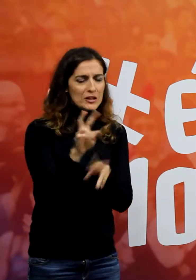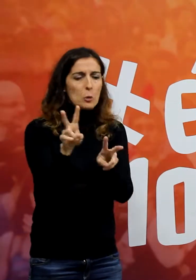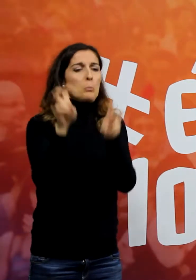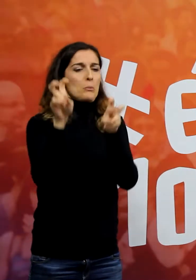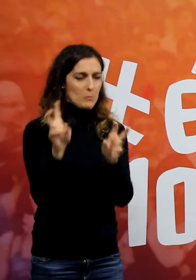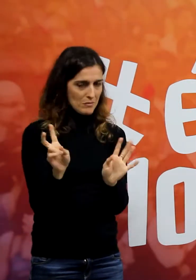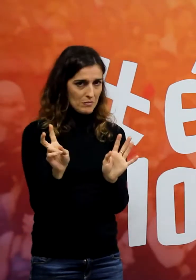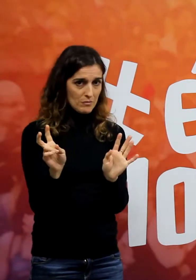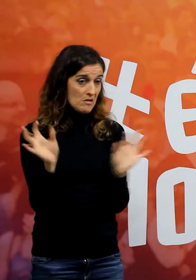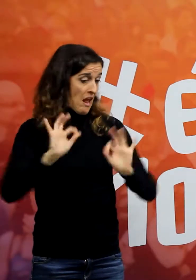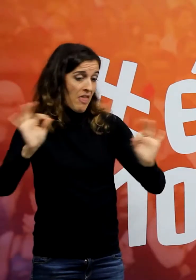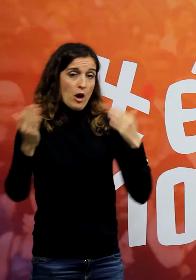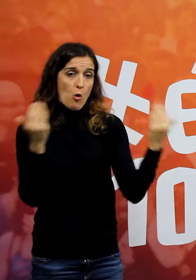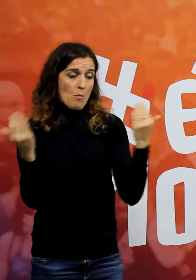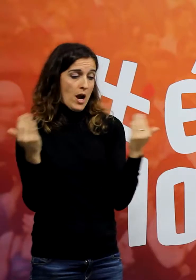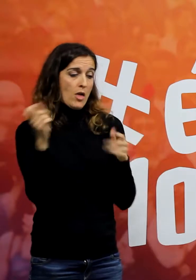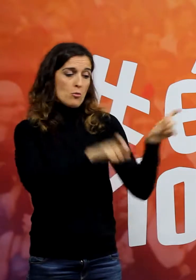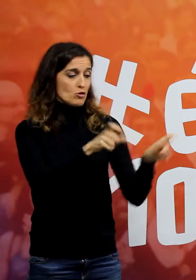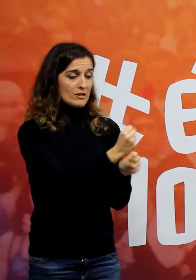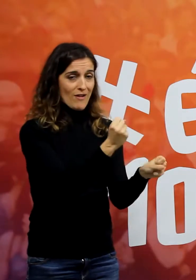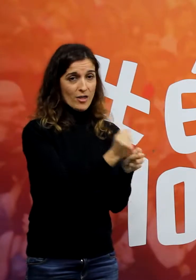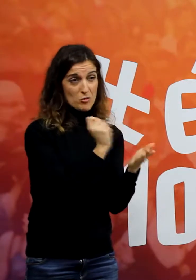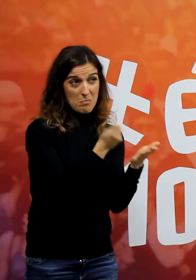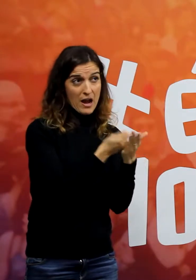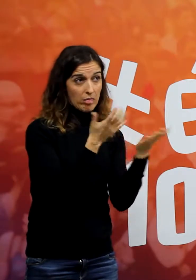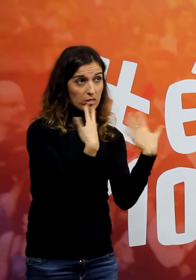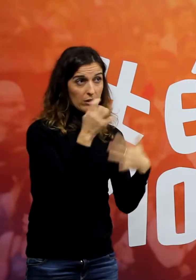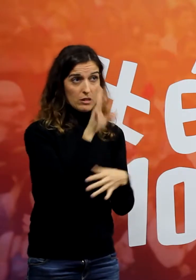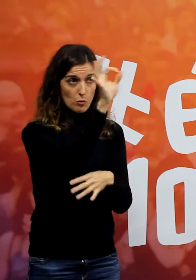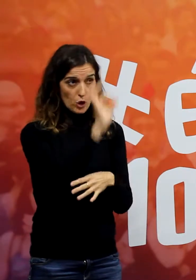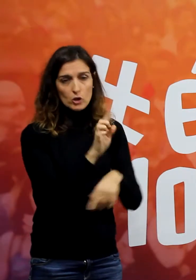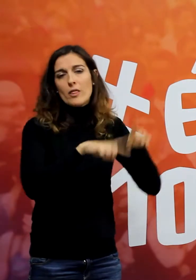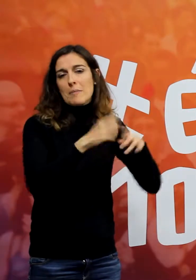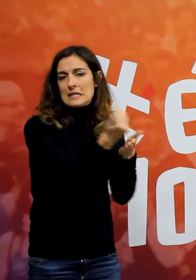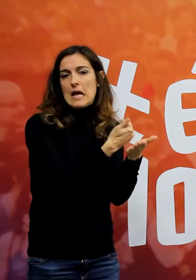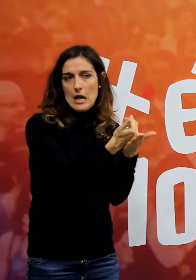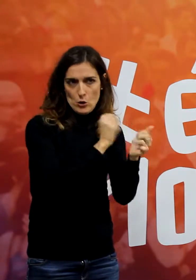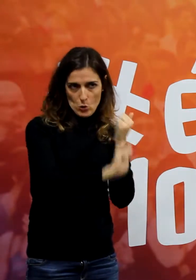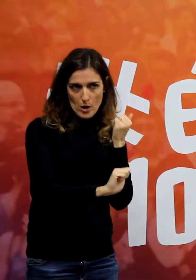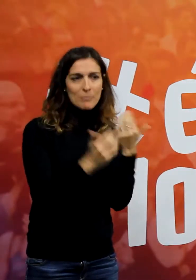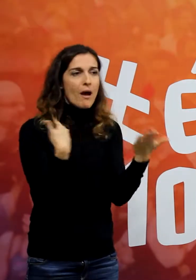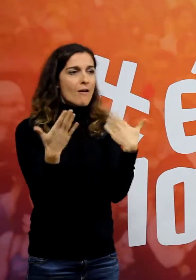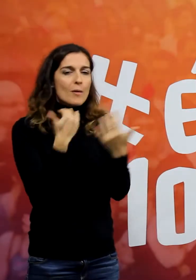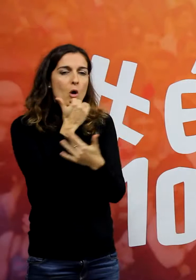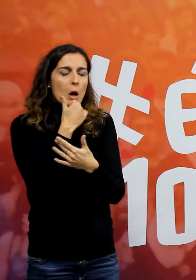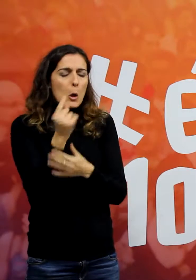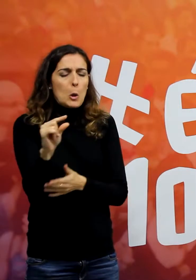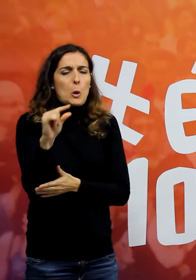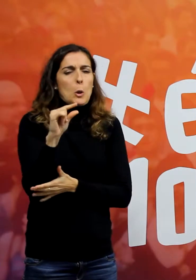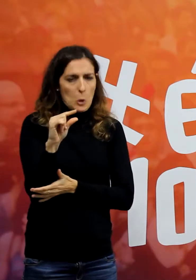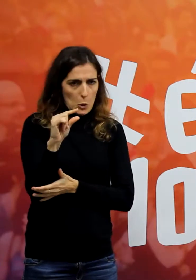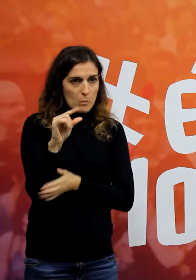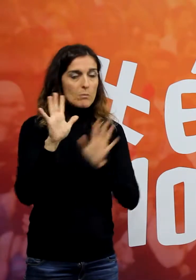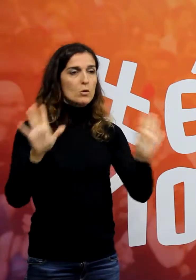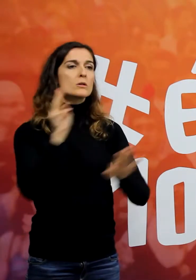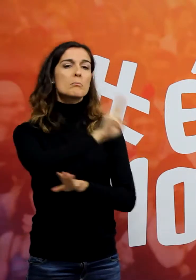No res comparat amb el que paguen els assalariats. Que paguen entre un 10, un 15, un 20 per cent, depèn del salari. Estem parlant d'una cosa molt xicoteta. Doncs el PP